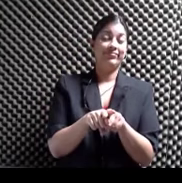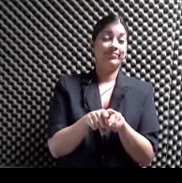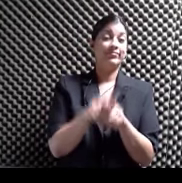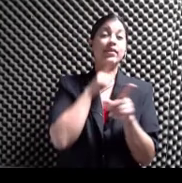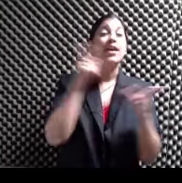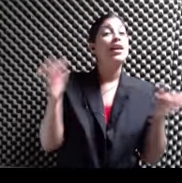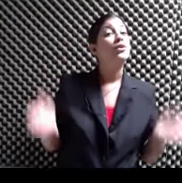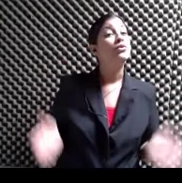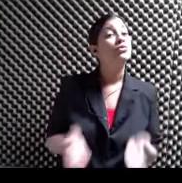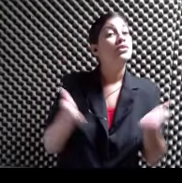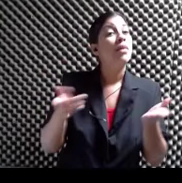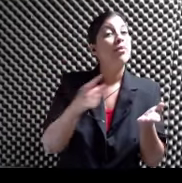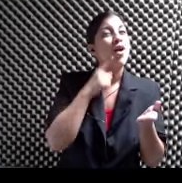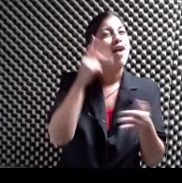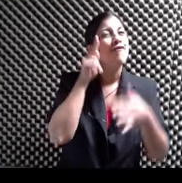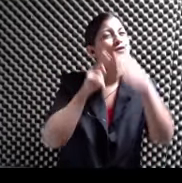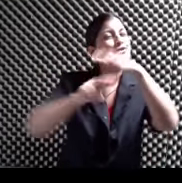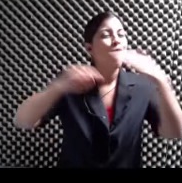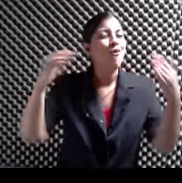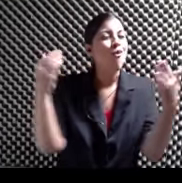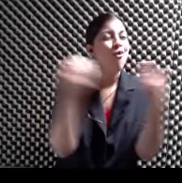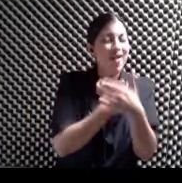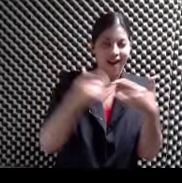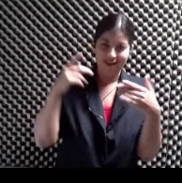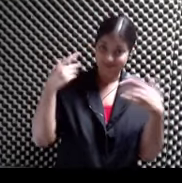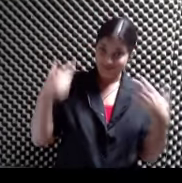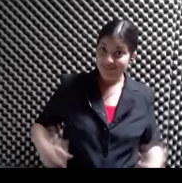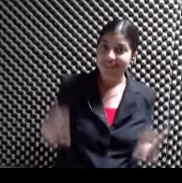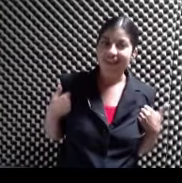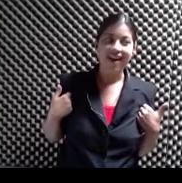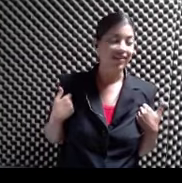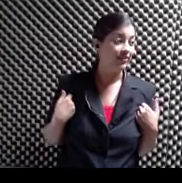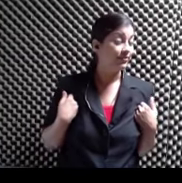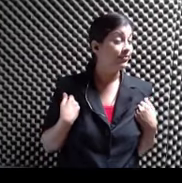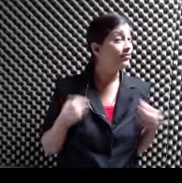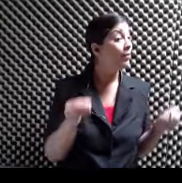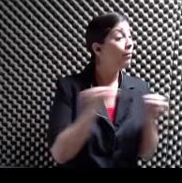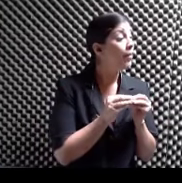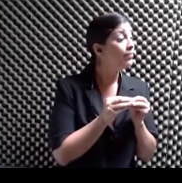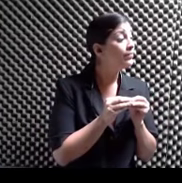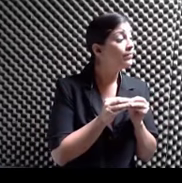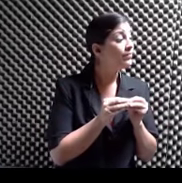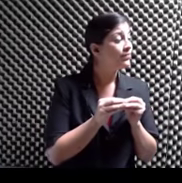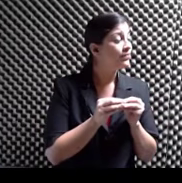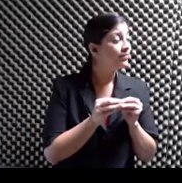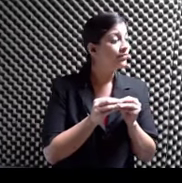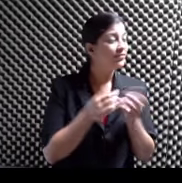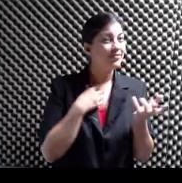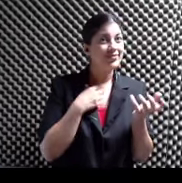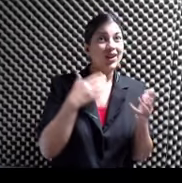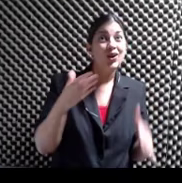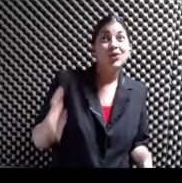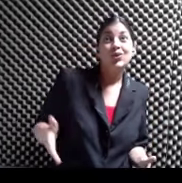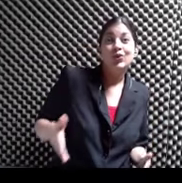Es lo que da Una nueva visión De la vida Y te voy a decir más No vamos a confundir Entusiasmo Con optimismo